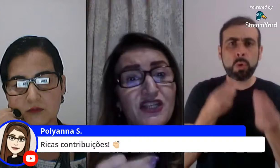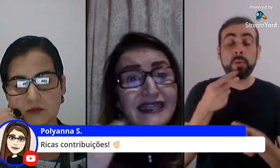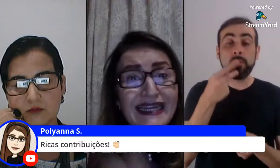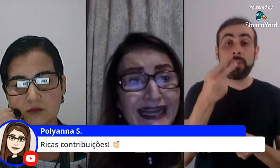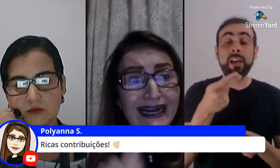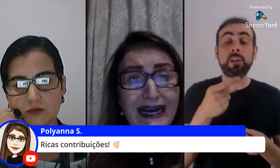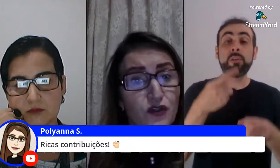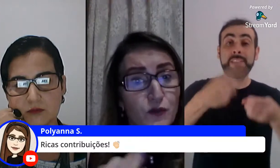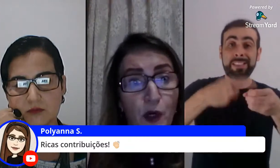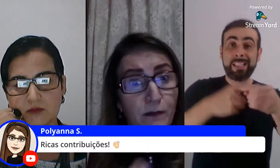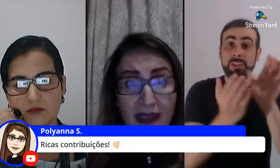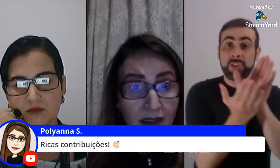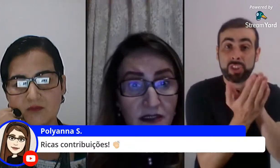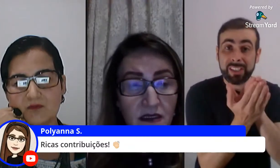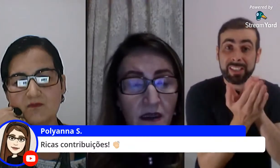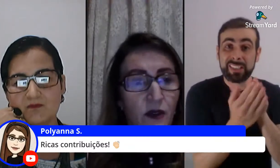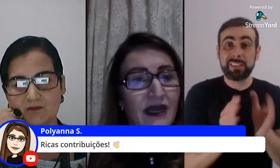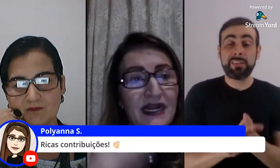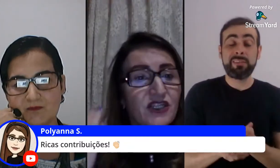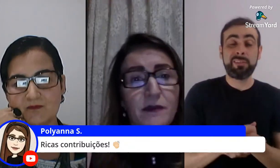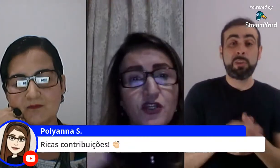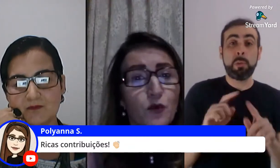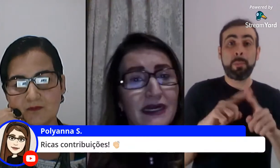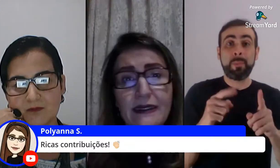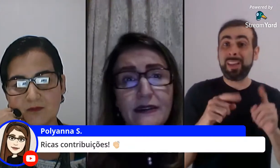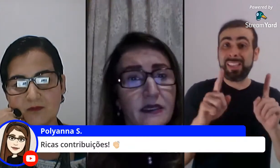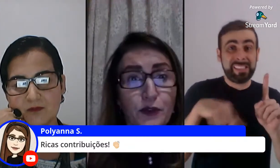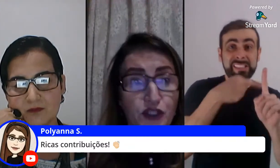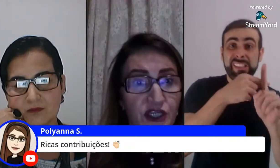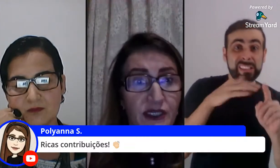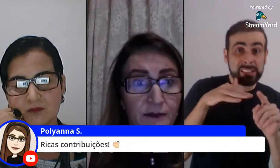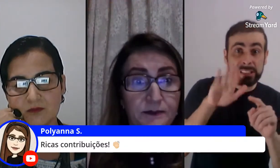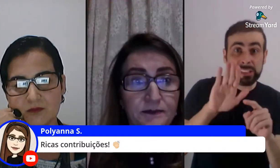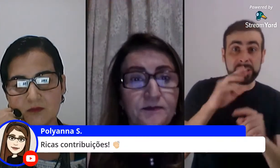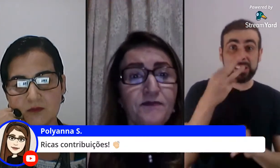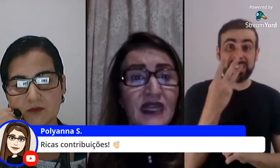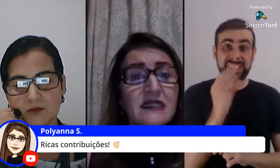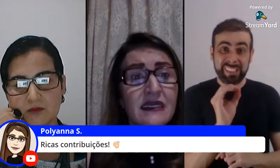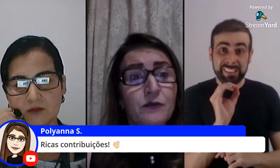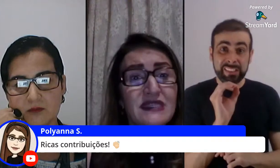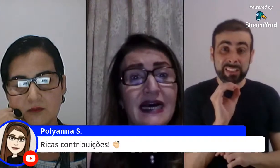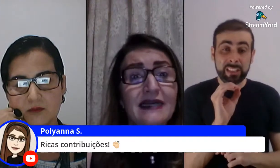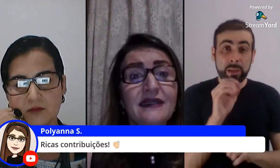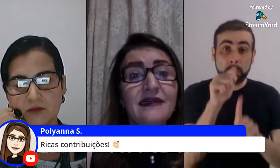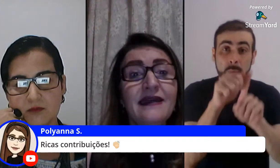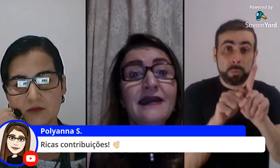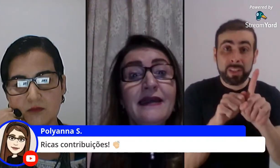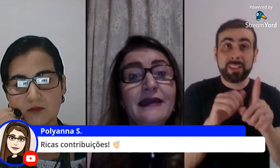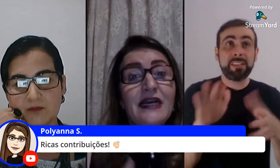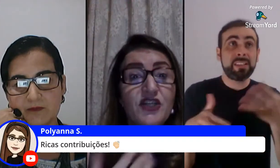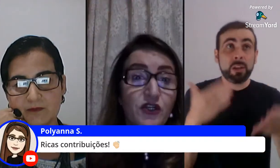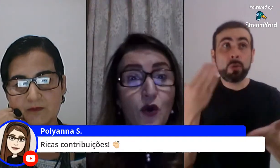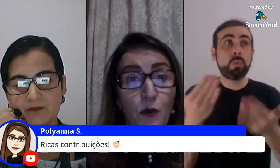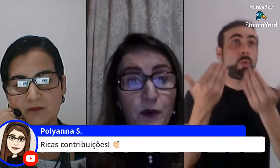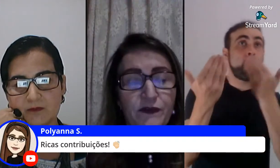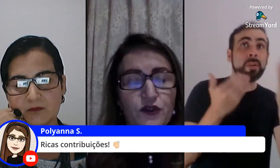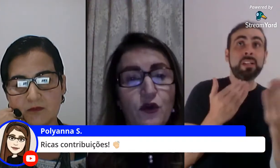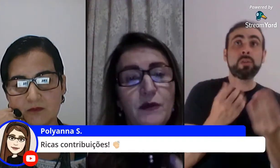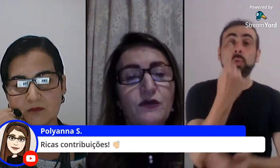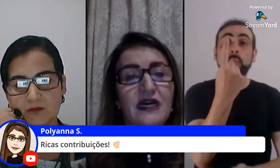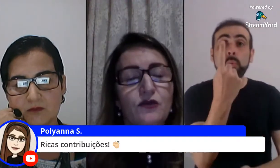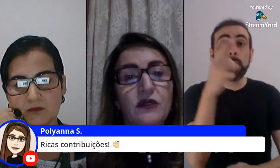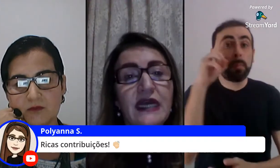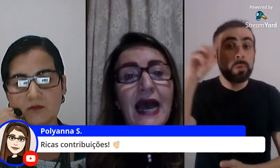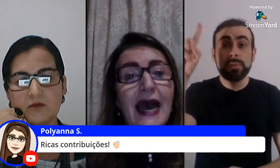Jacarezinho tem mais de 30 casos por mês então é praticamente uma criança por dia sendo abusada e a gente como